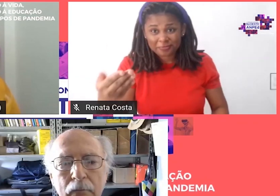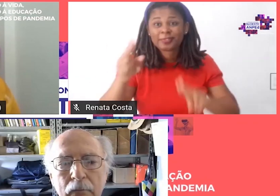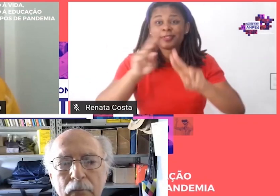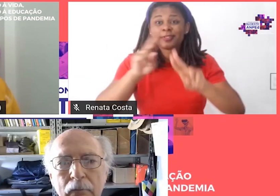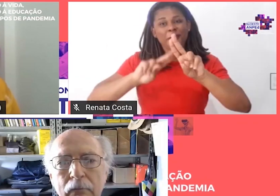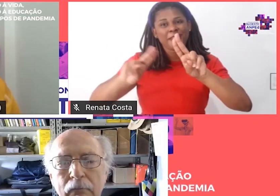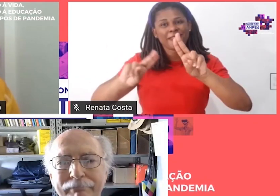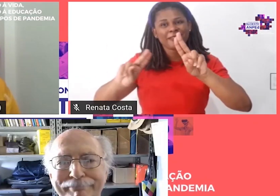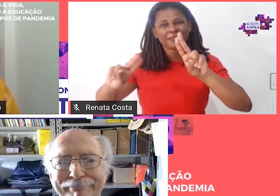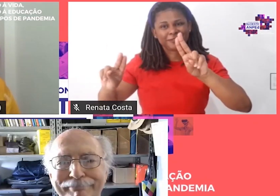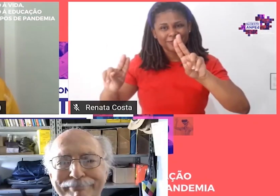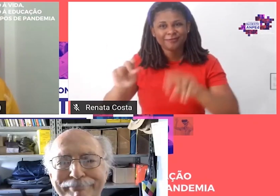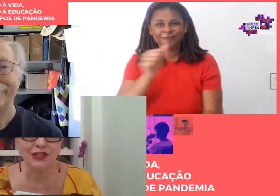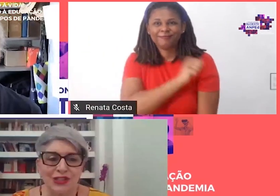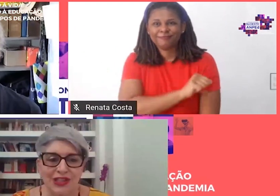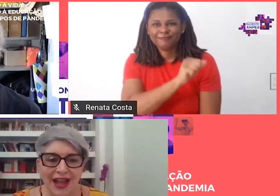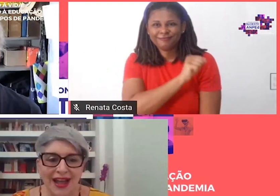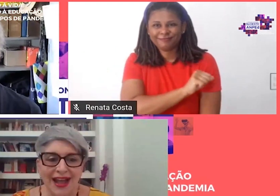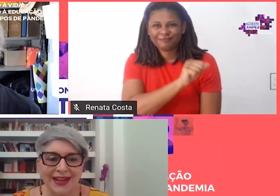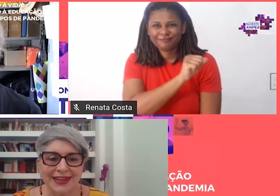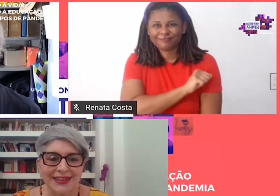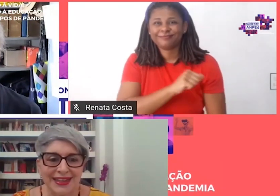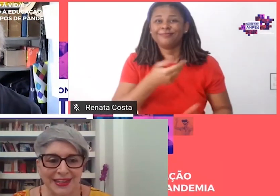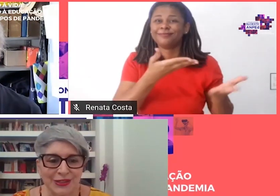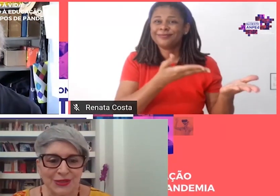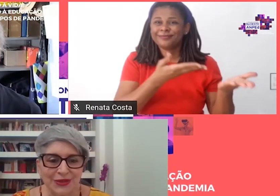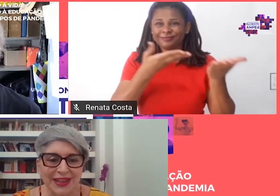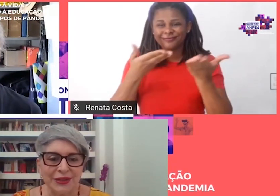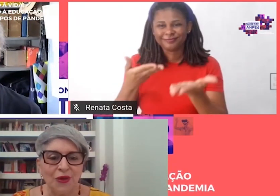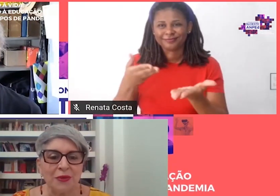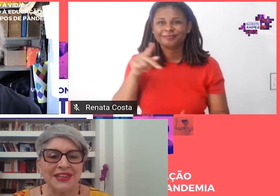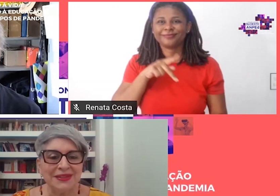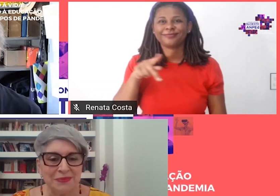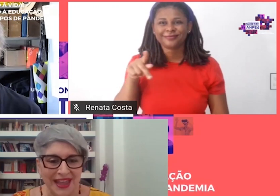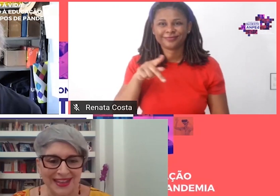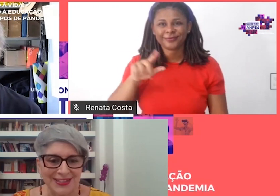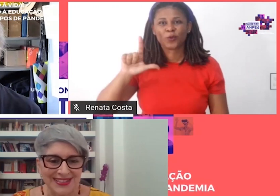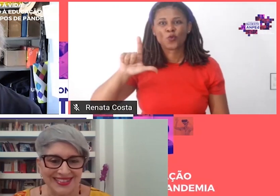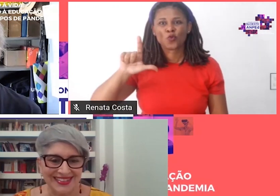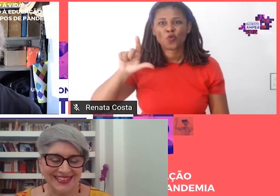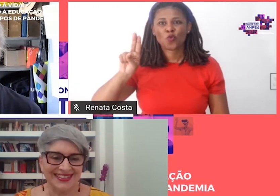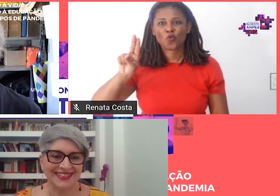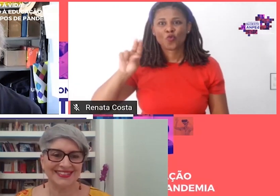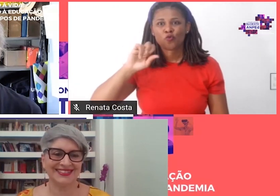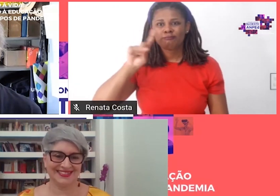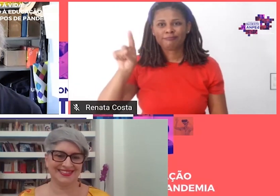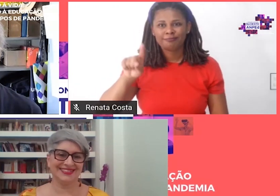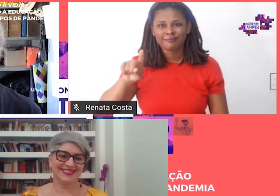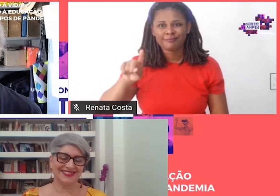contigo a palavra, Luiz Antônio. Desde já agradeço em nome da Ampede.